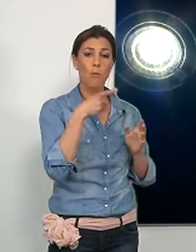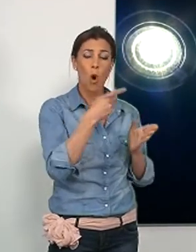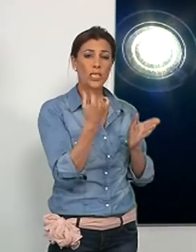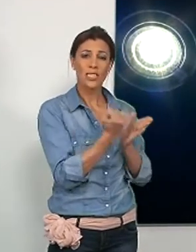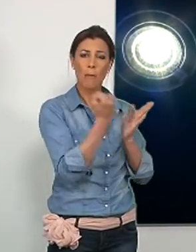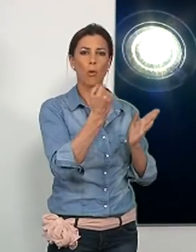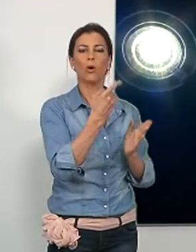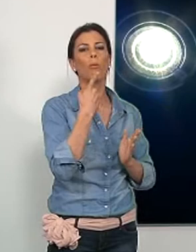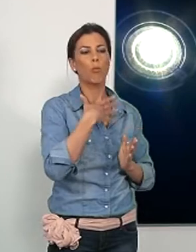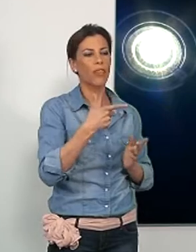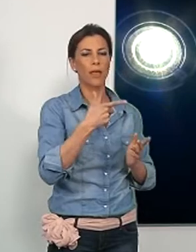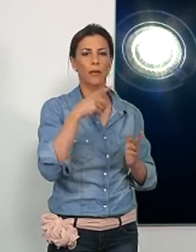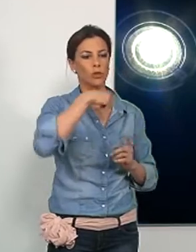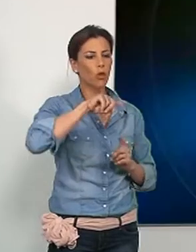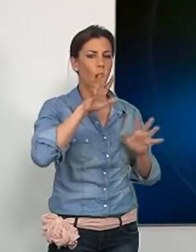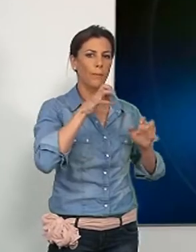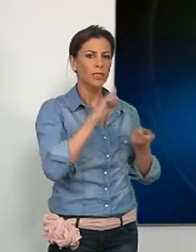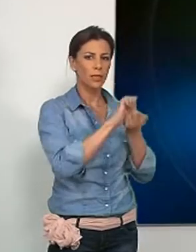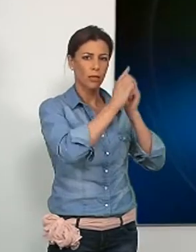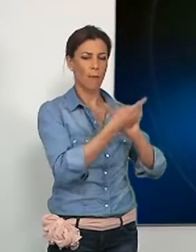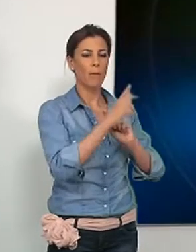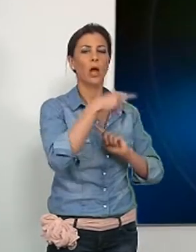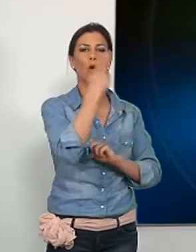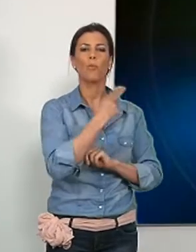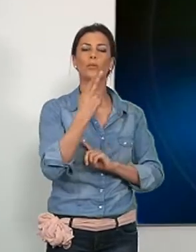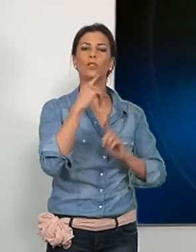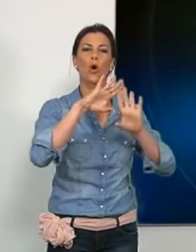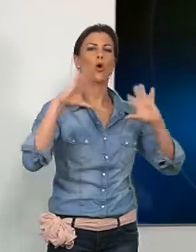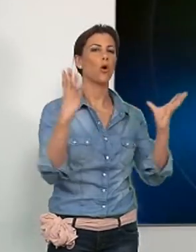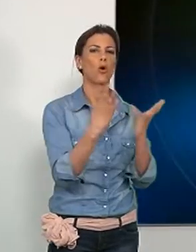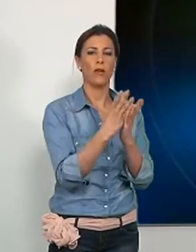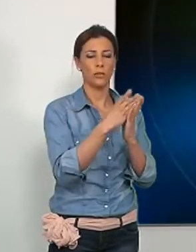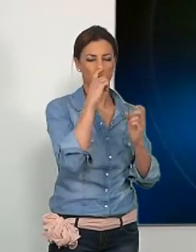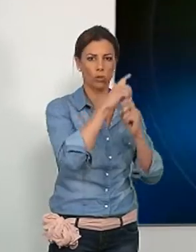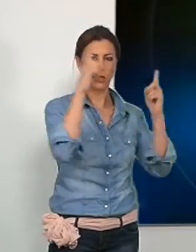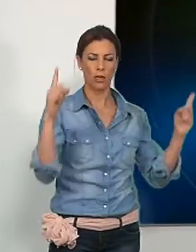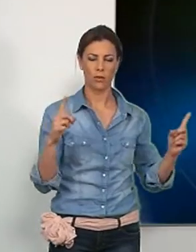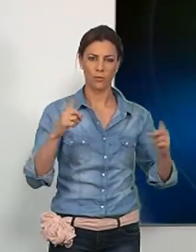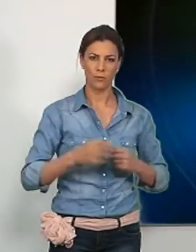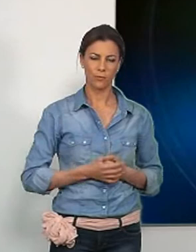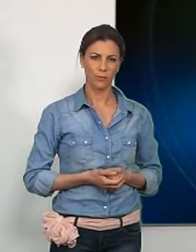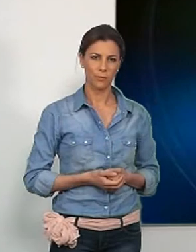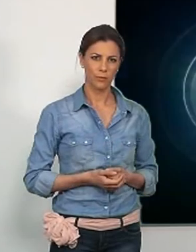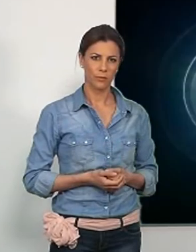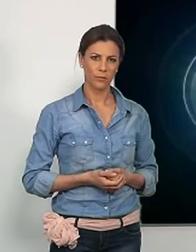simbólicos pueden generar grandes cambios y conseguimos un compromiso global durante todo el año.